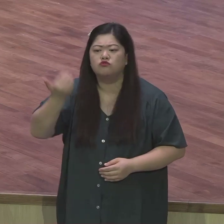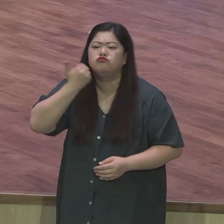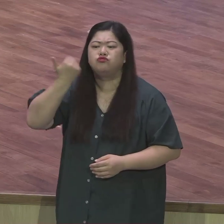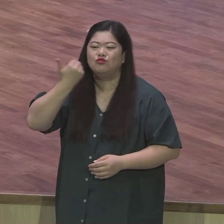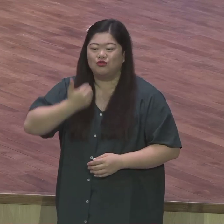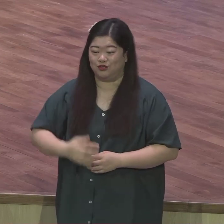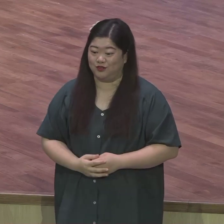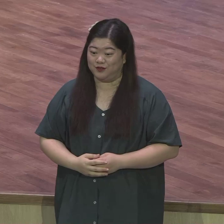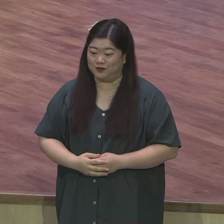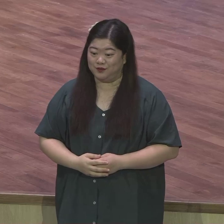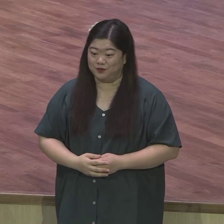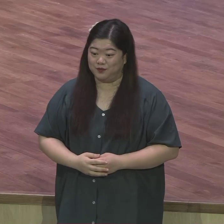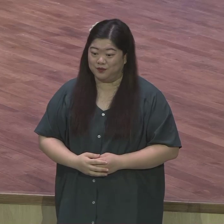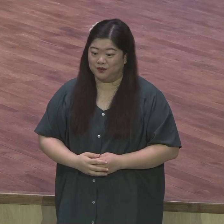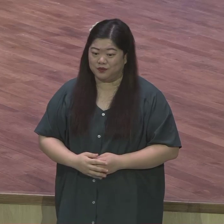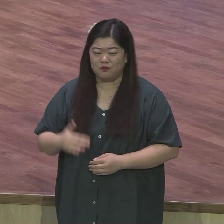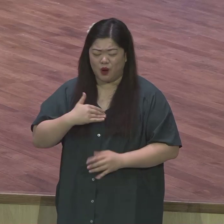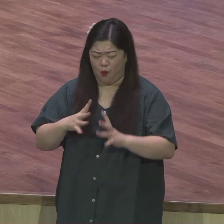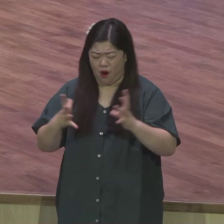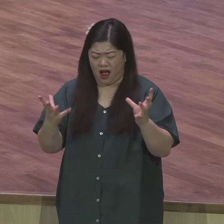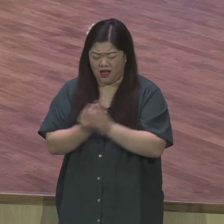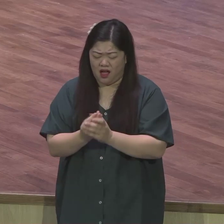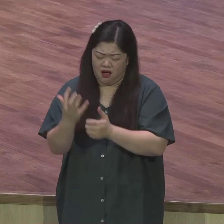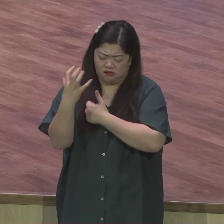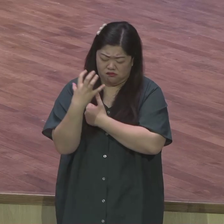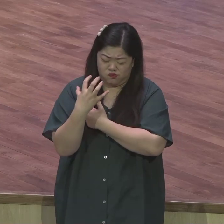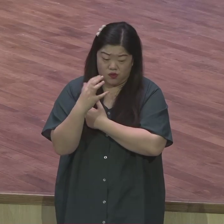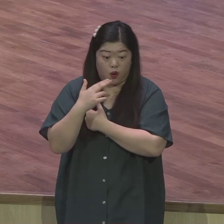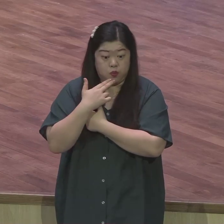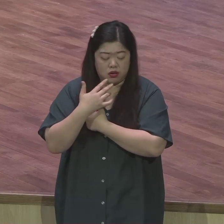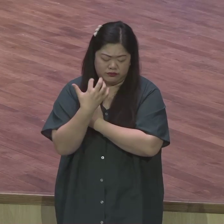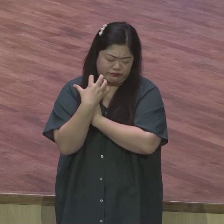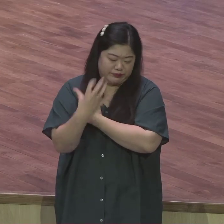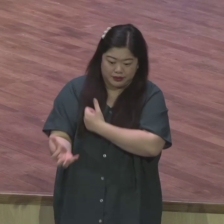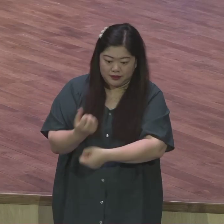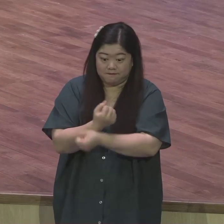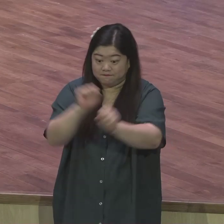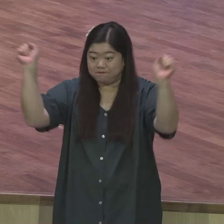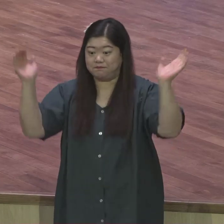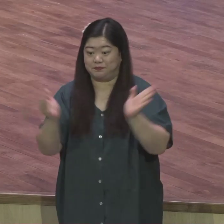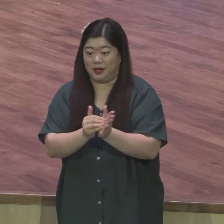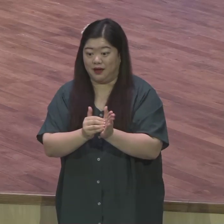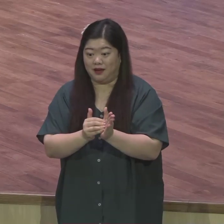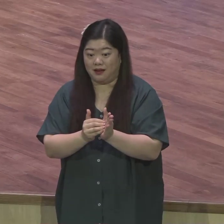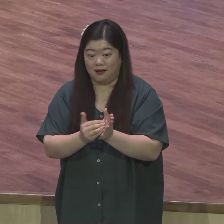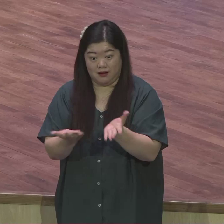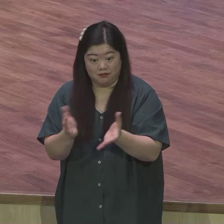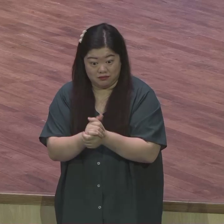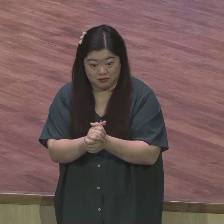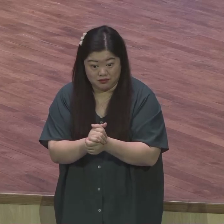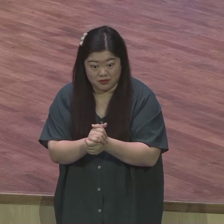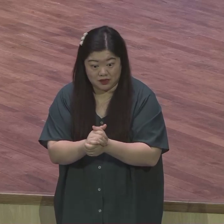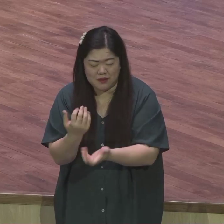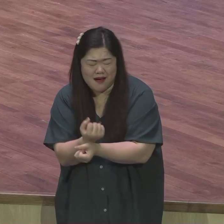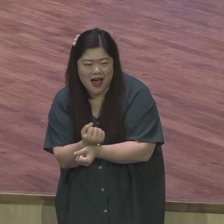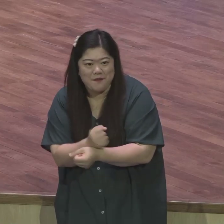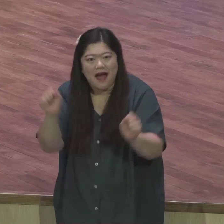전혀 우리를 잡을 자가 없어요 우리는 완전히 해방된 이런 삶이에요 또 우리는